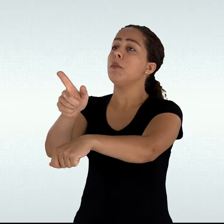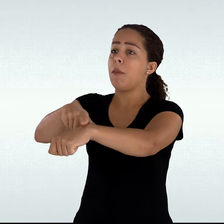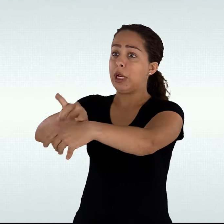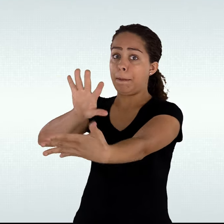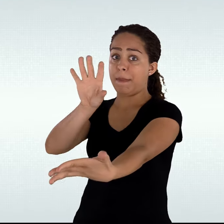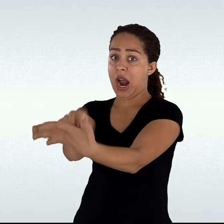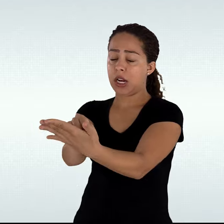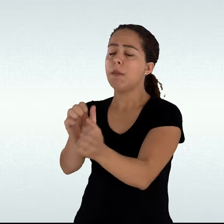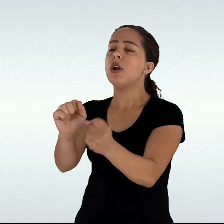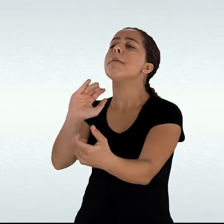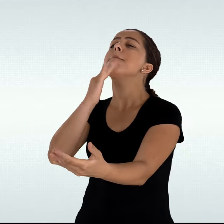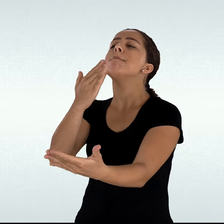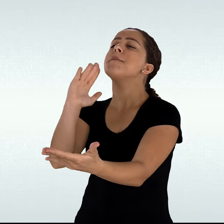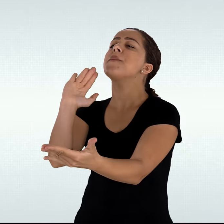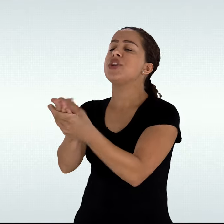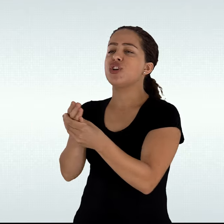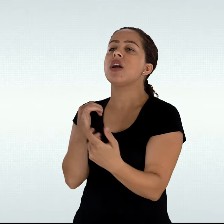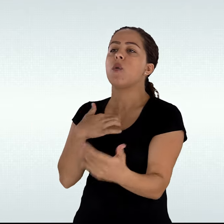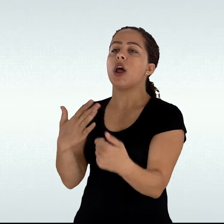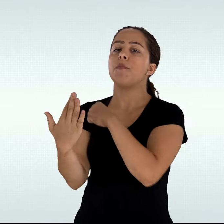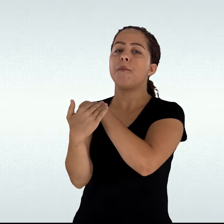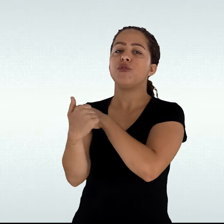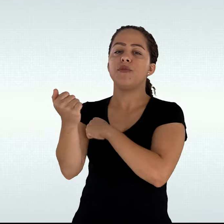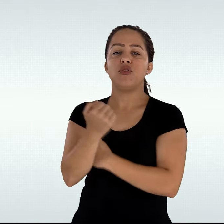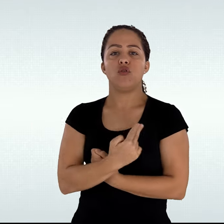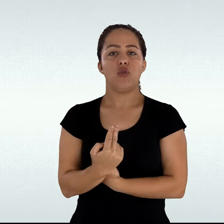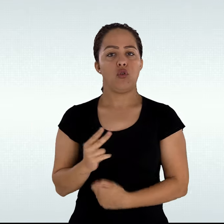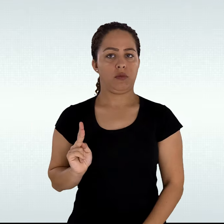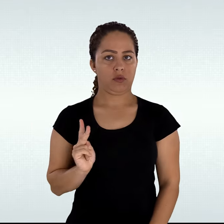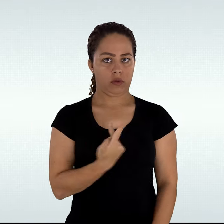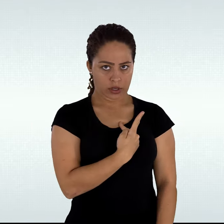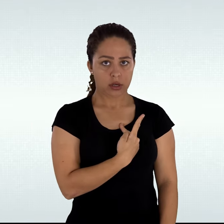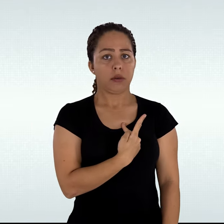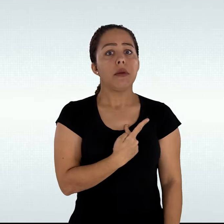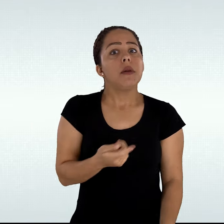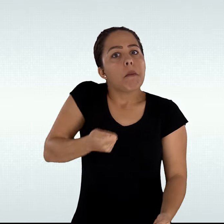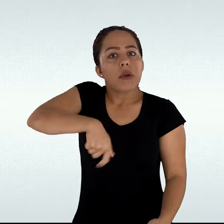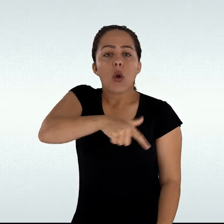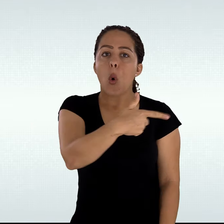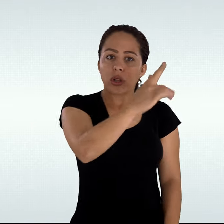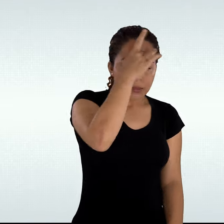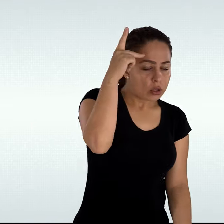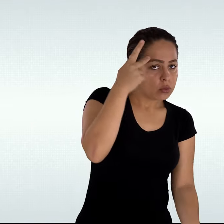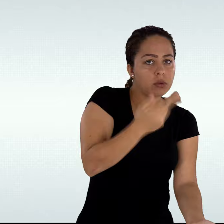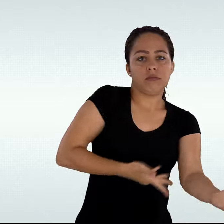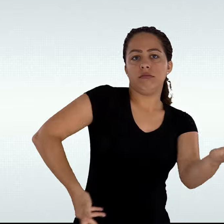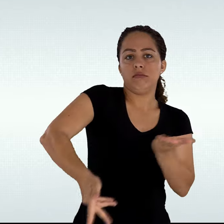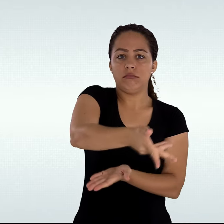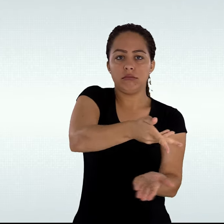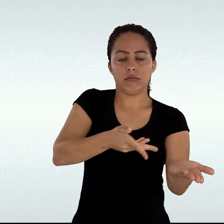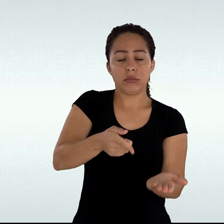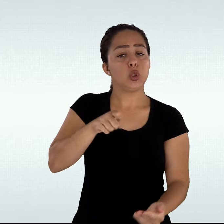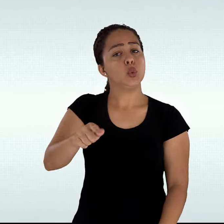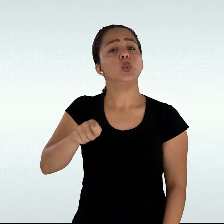solicitar o uso do nome social durante a matrícula ou a qualquer momento sem a necessidade de mediação.